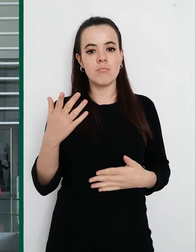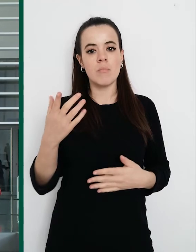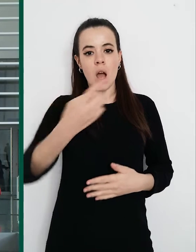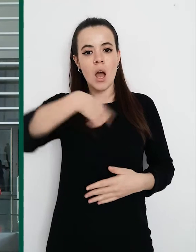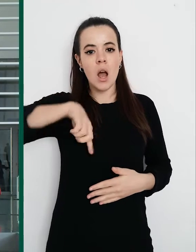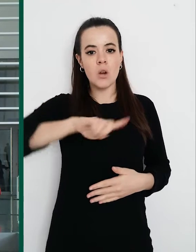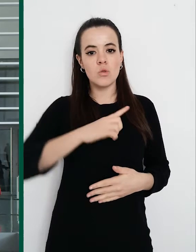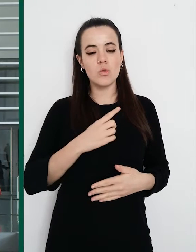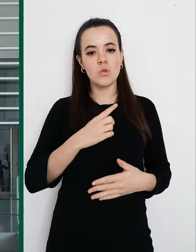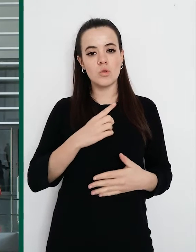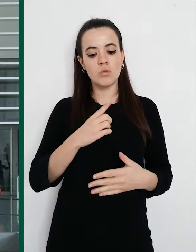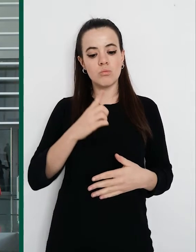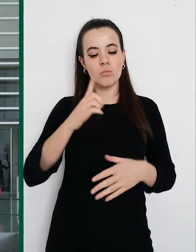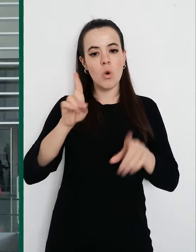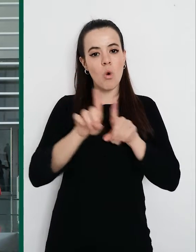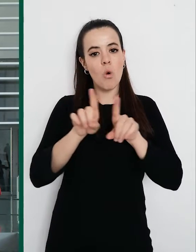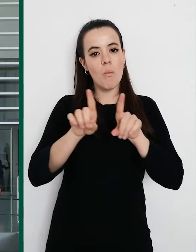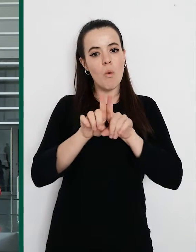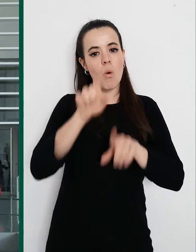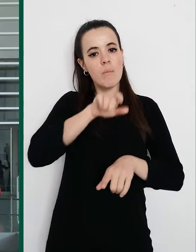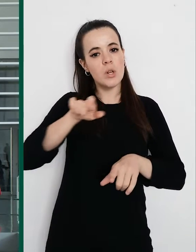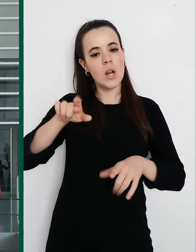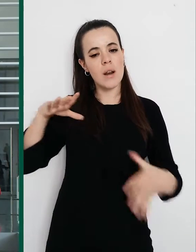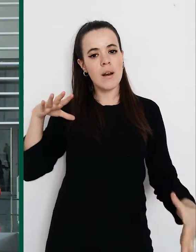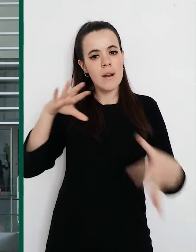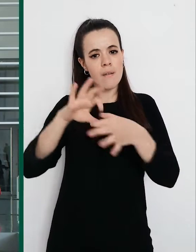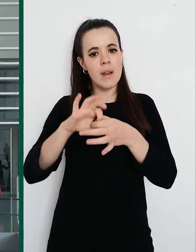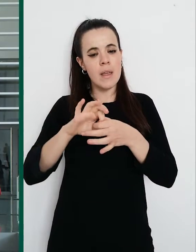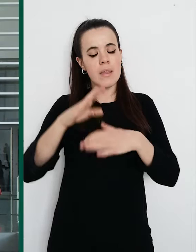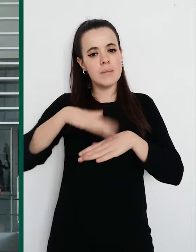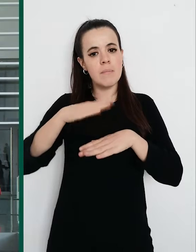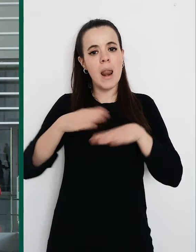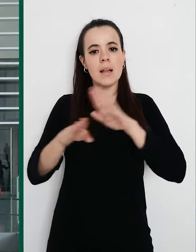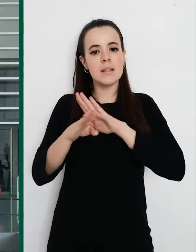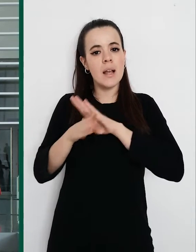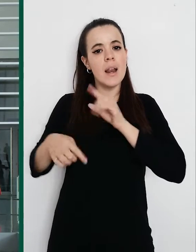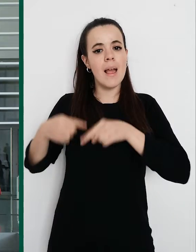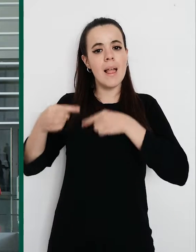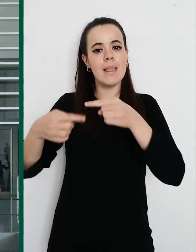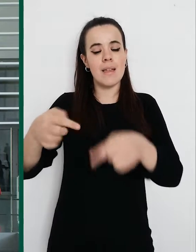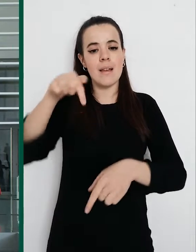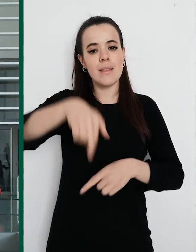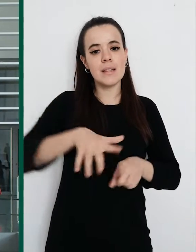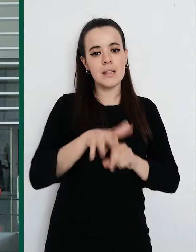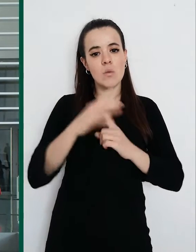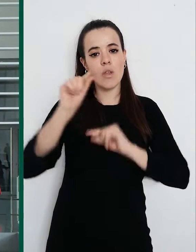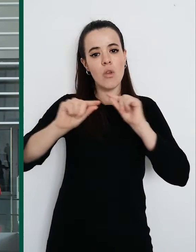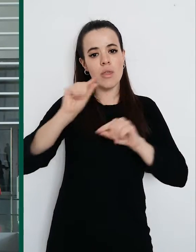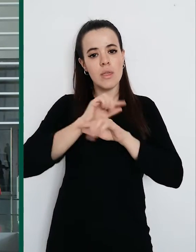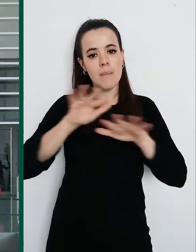engancharse para seguir el día a día de esta situación de pandemia. Los